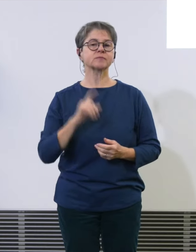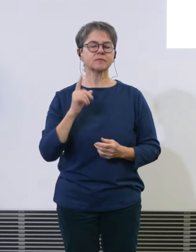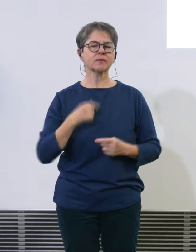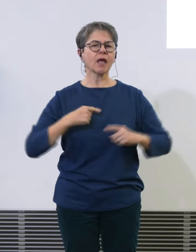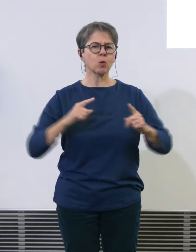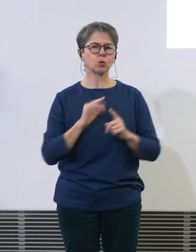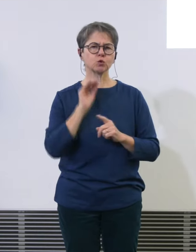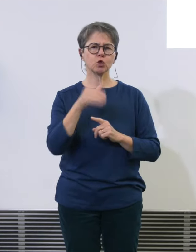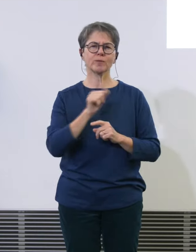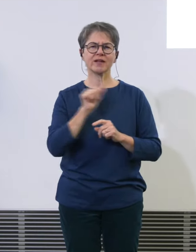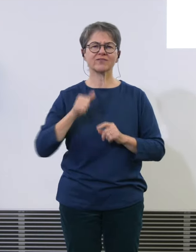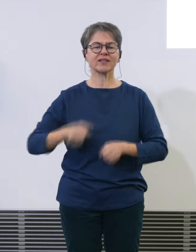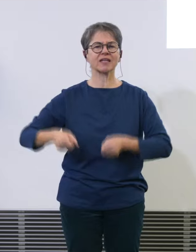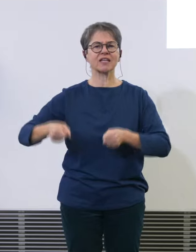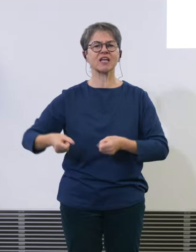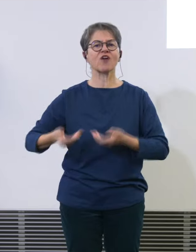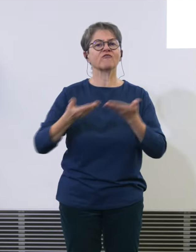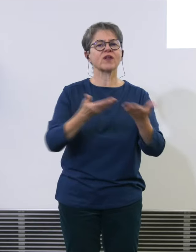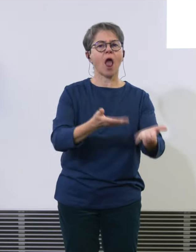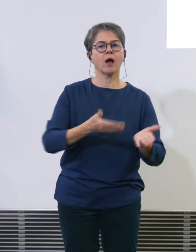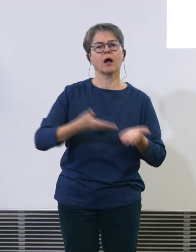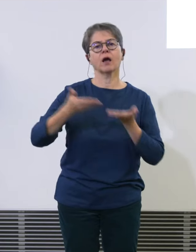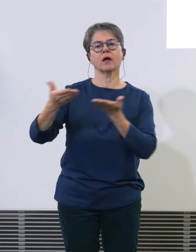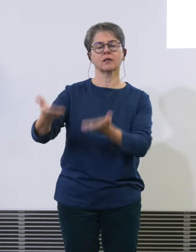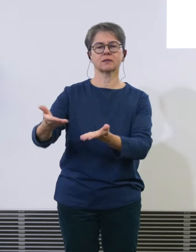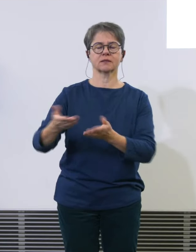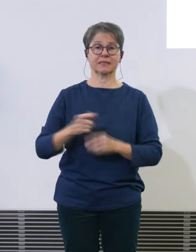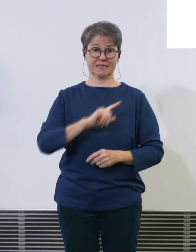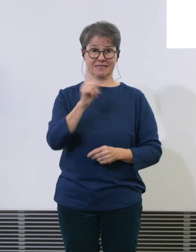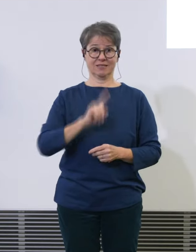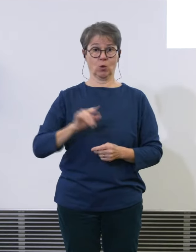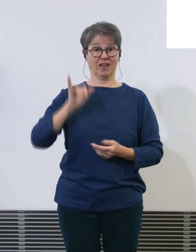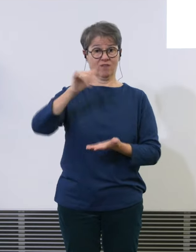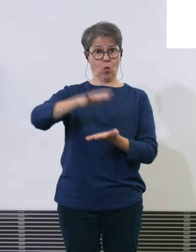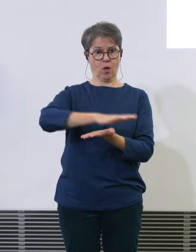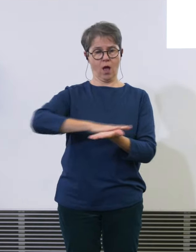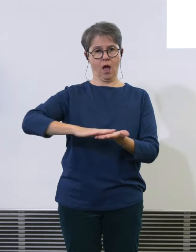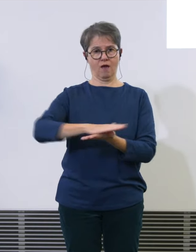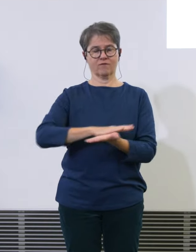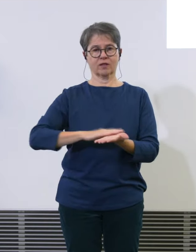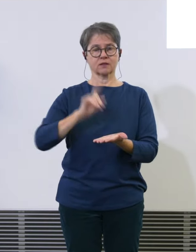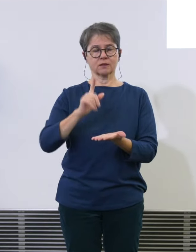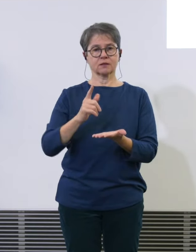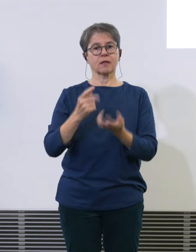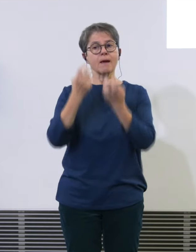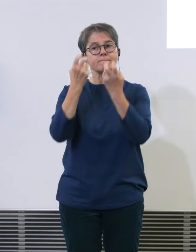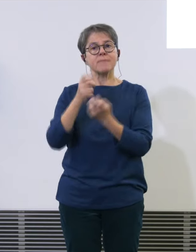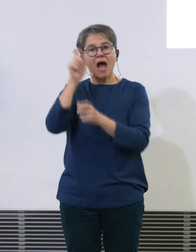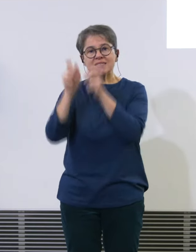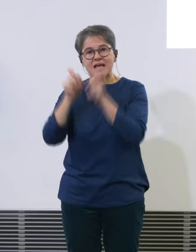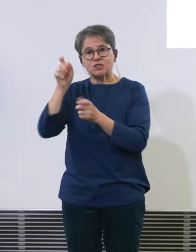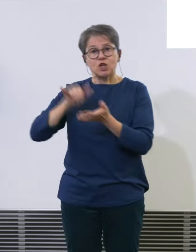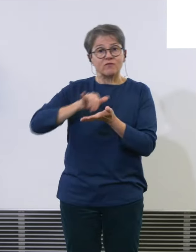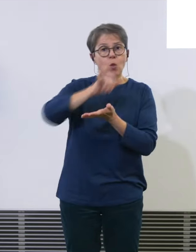Am Flughafen Zürich spielen Passagierflugzeuge eine deutlich grössere Rolle als reine